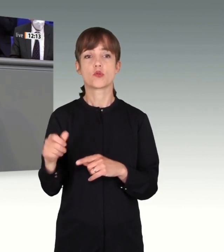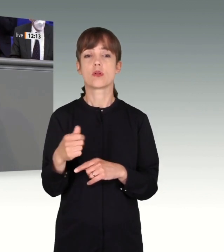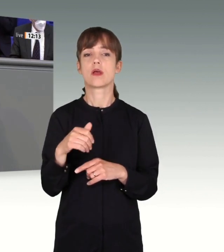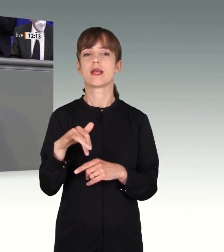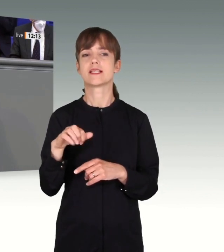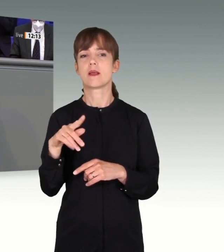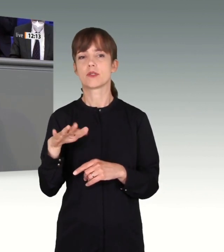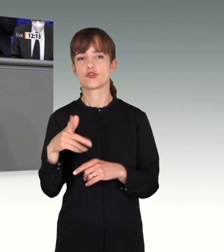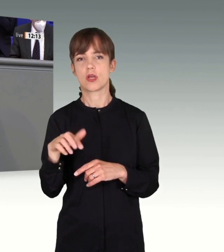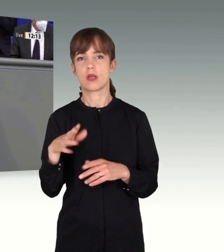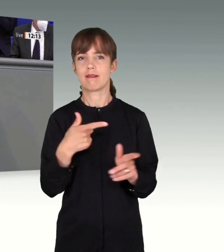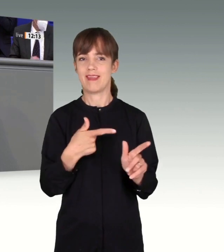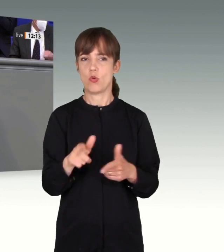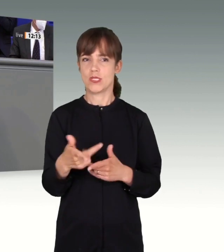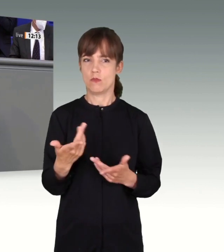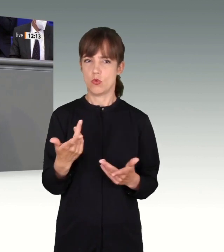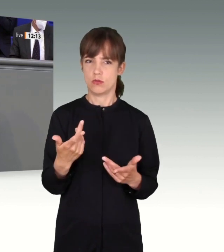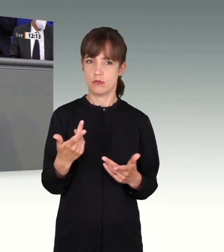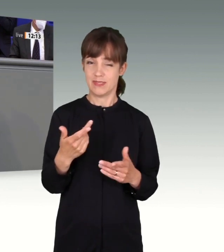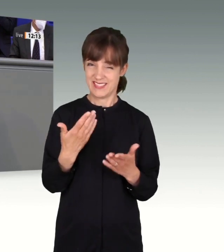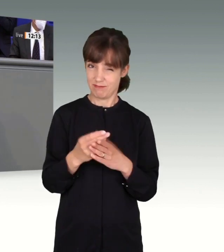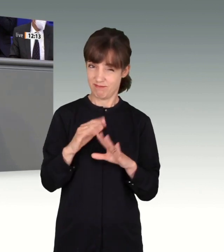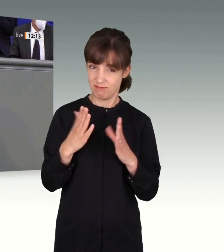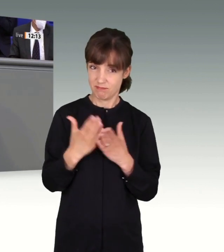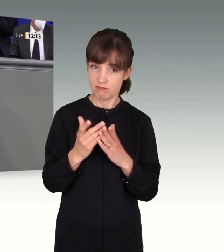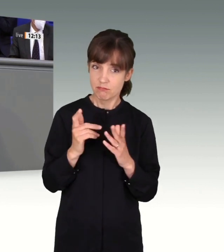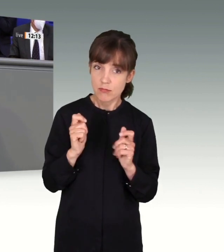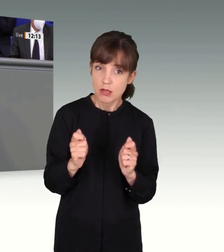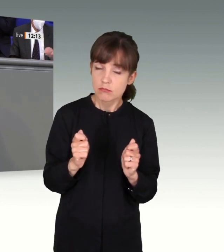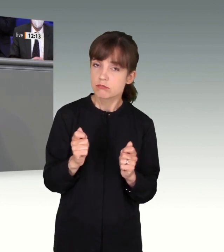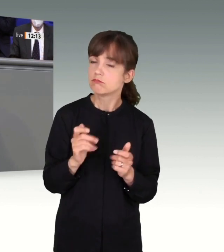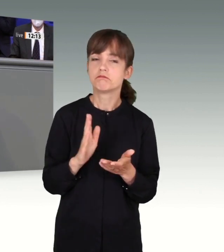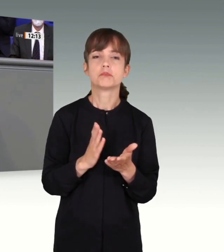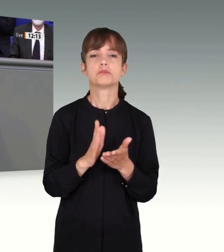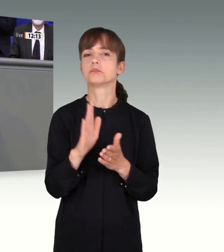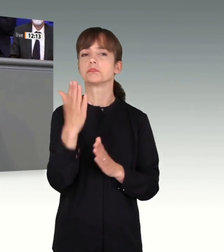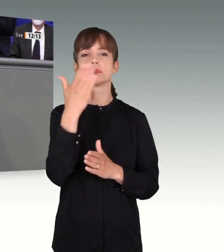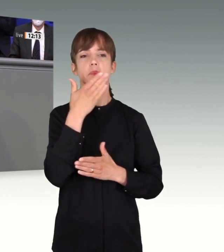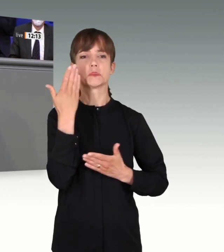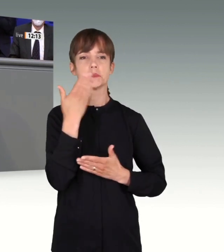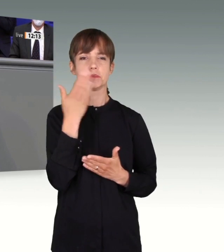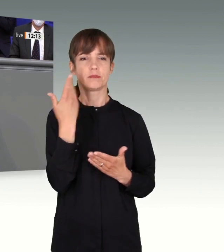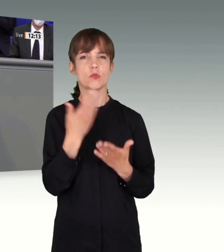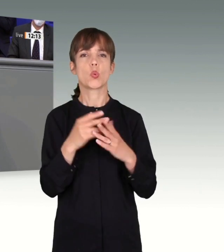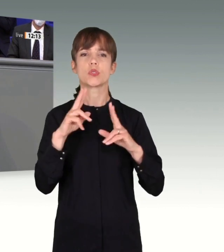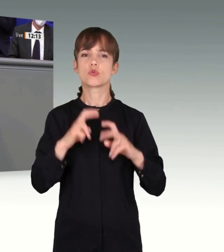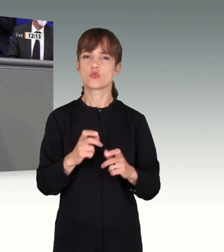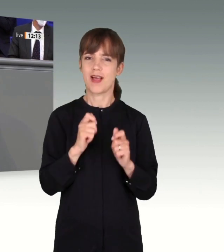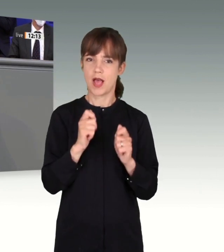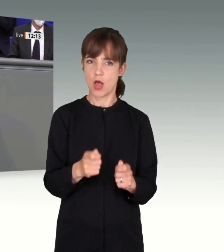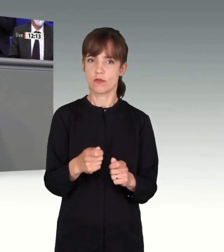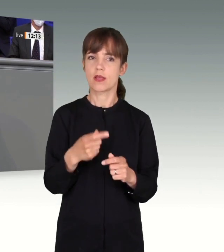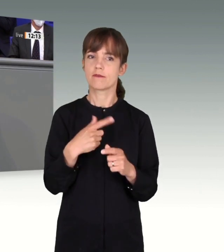als einzige Fraktion beantragt, die Bundeskanzlerin, Frau Dr. Angela Merkel, in den Zeugenstand zu rufen. Das wurde von allen anderen